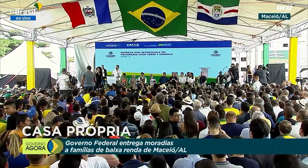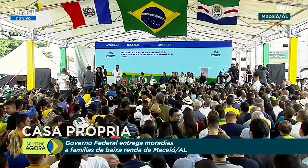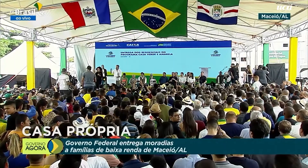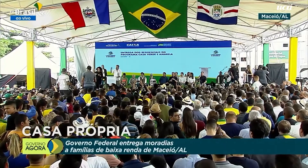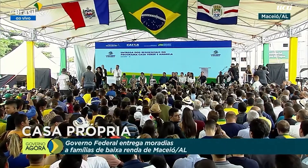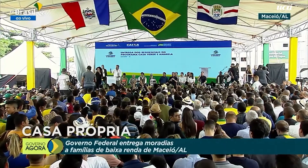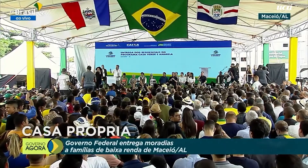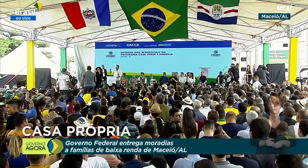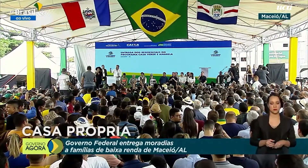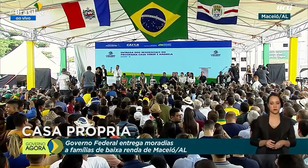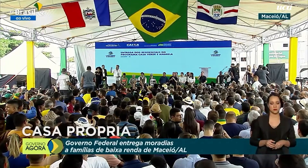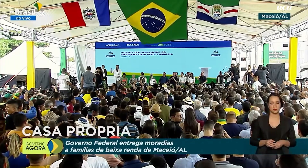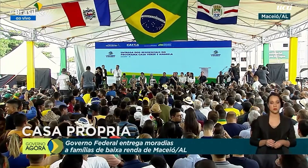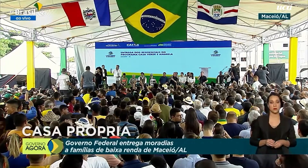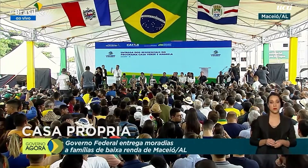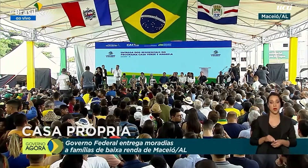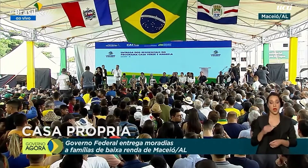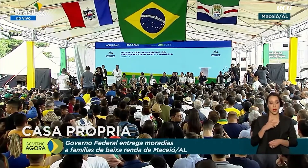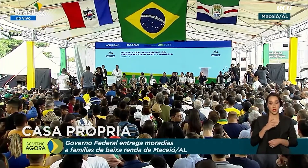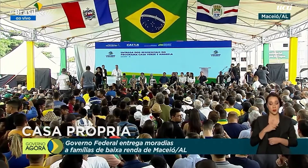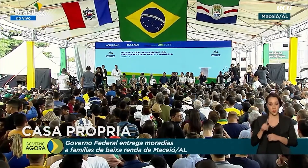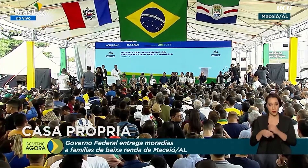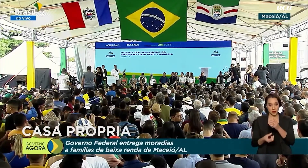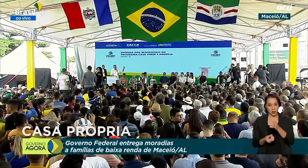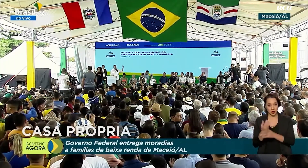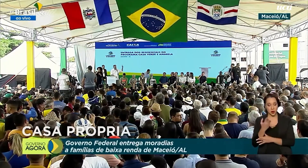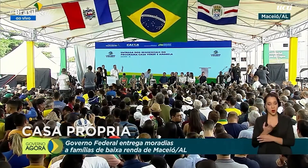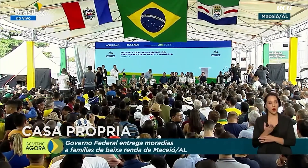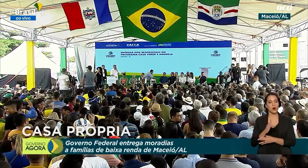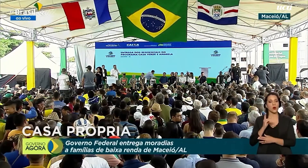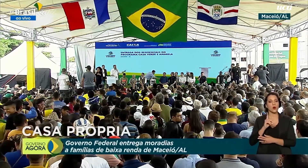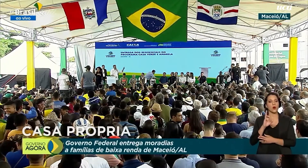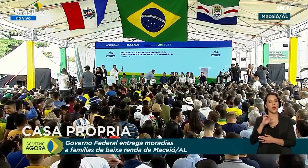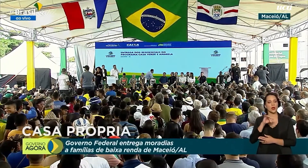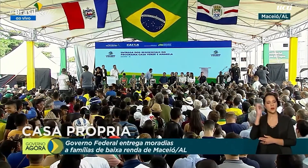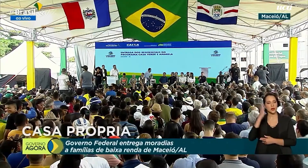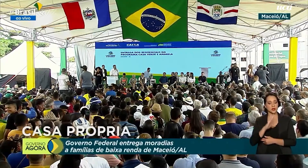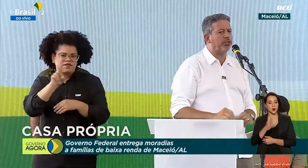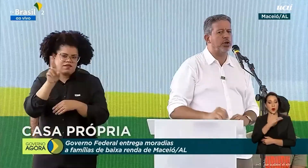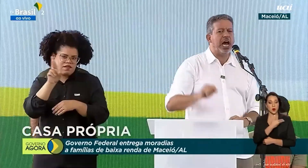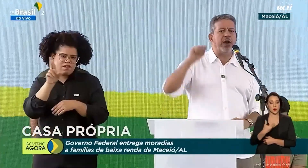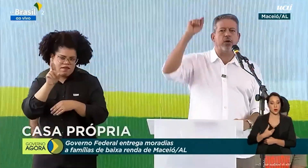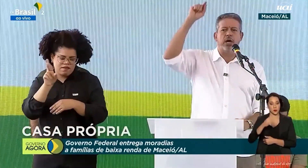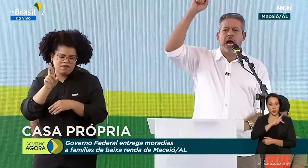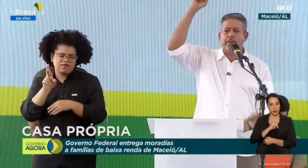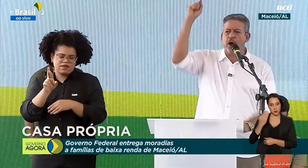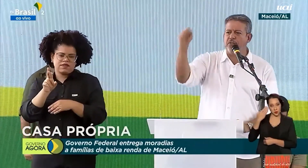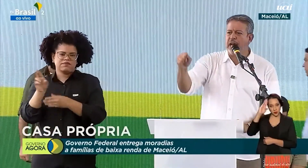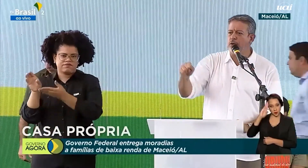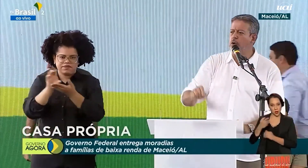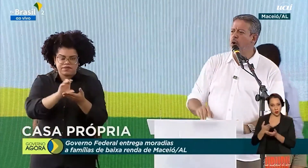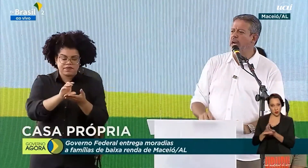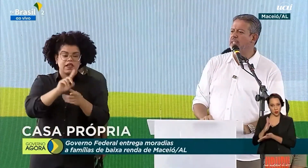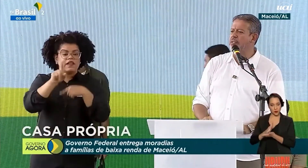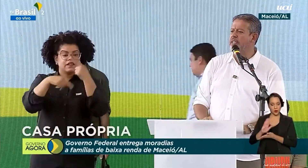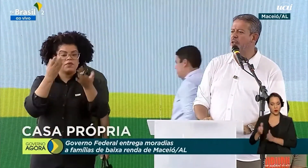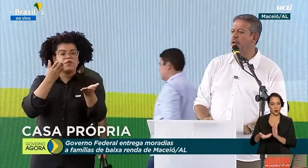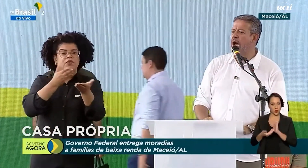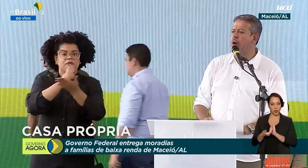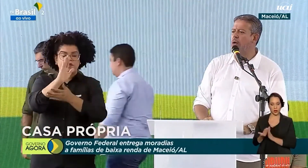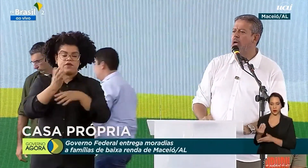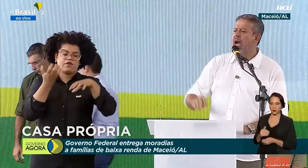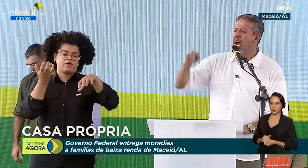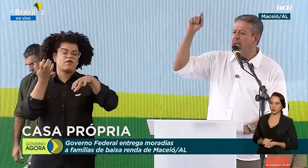que variava de R 70,00 a 170,00, e o governo do presidente Bolsonaro, aprovado no Congresso